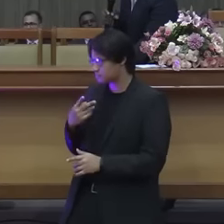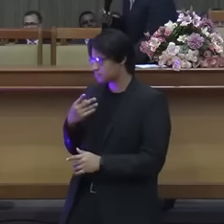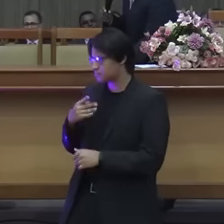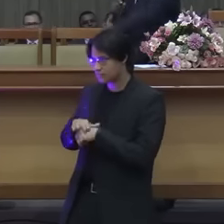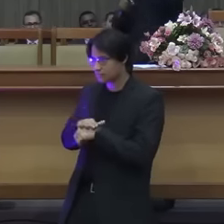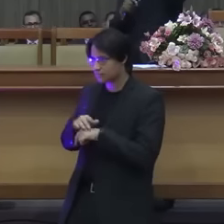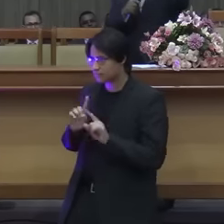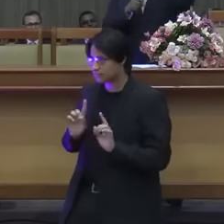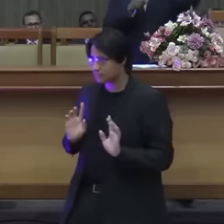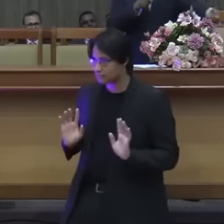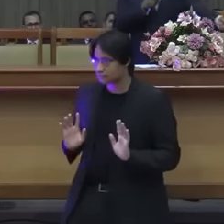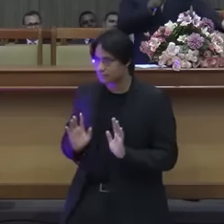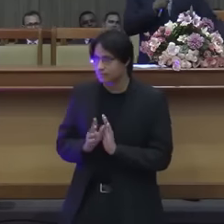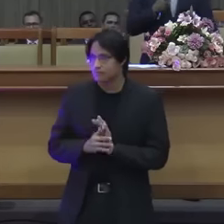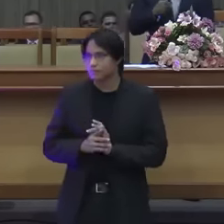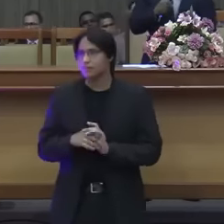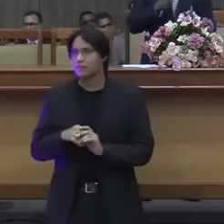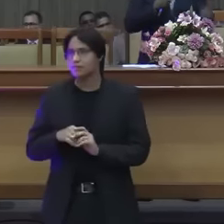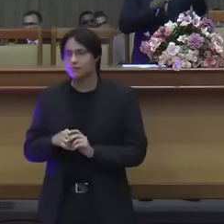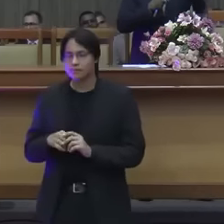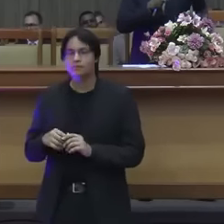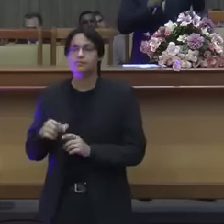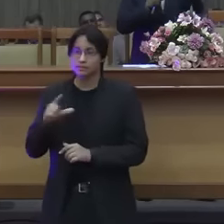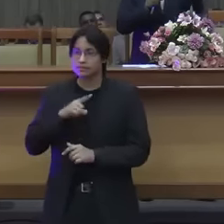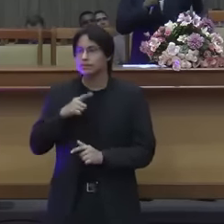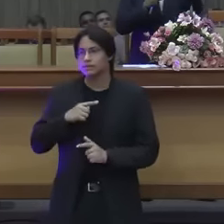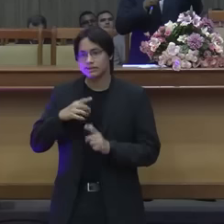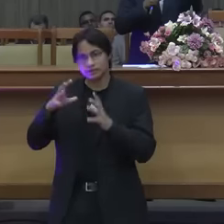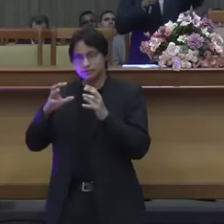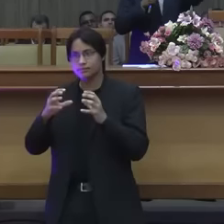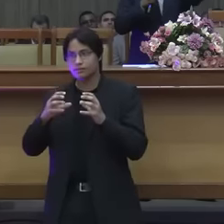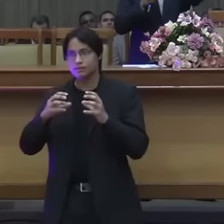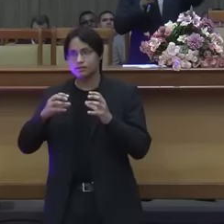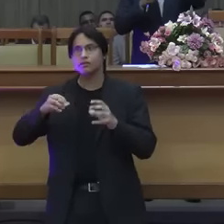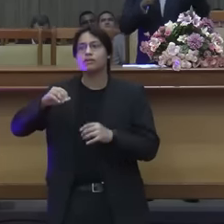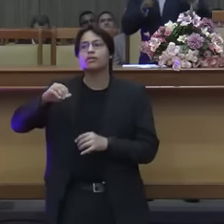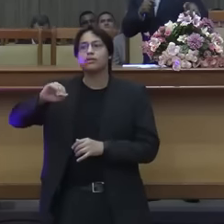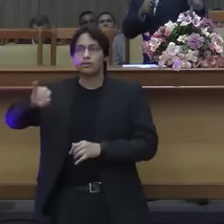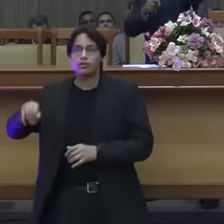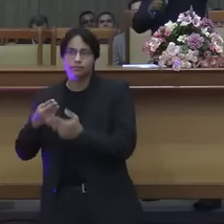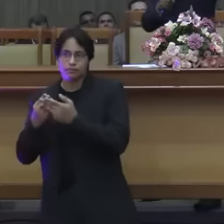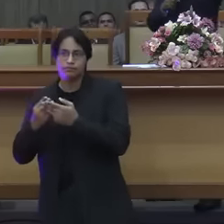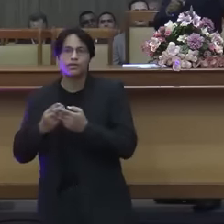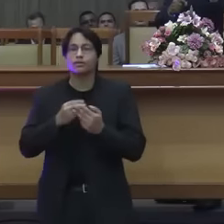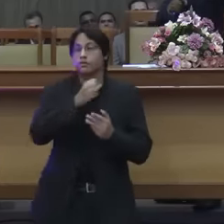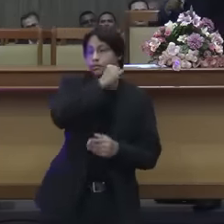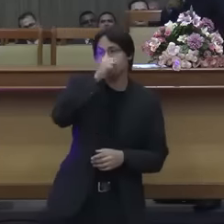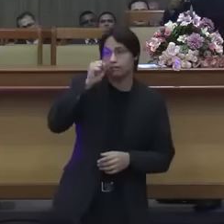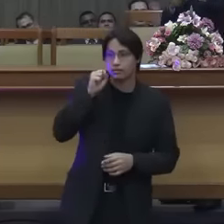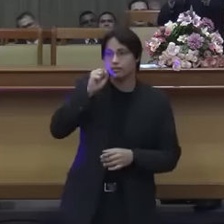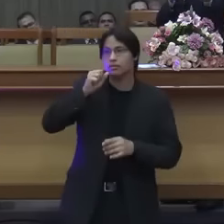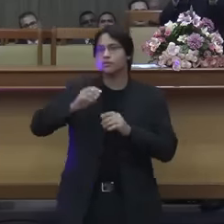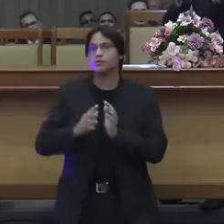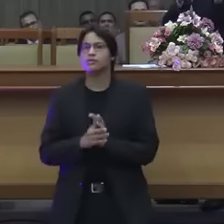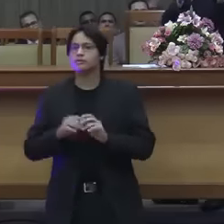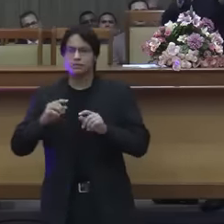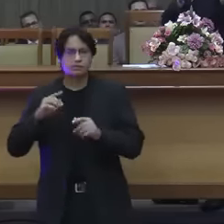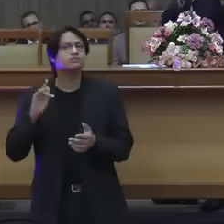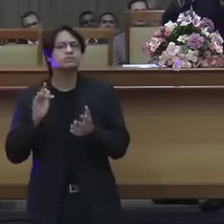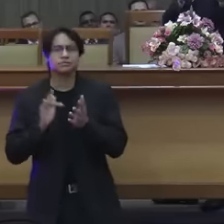né nós somos intrigados Jesus poderia ter usado outro exemplo mas ele para bater de frente